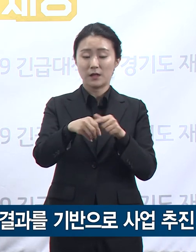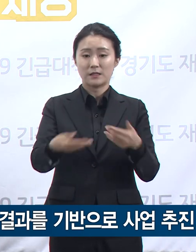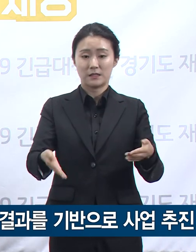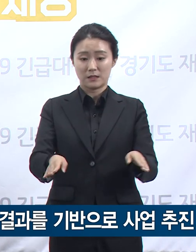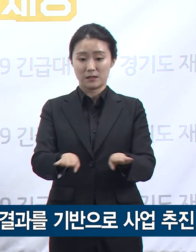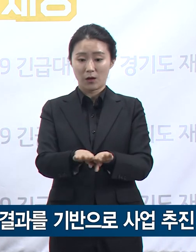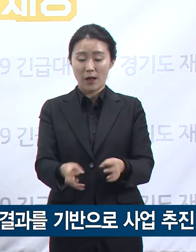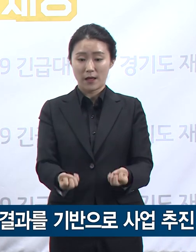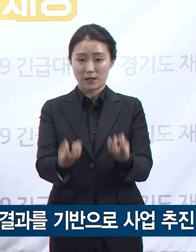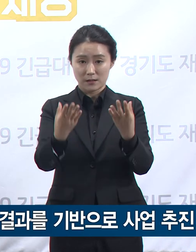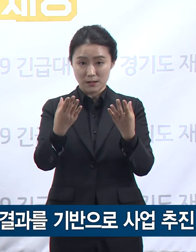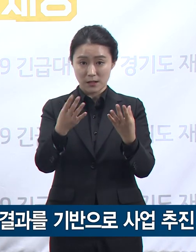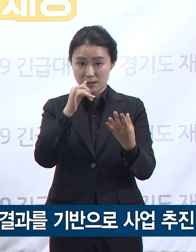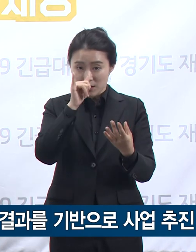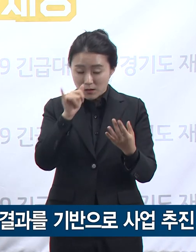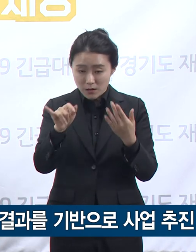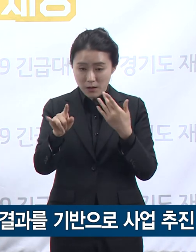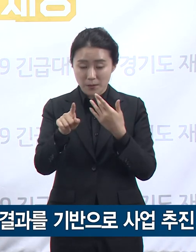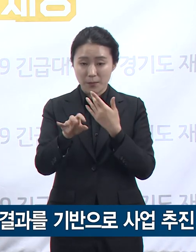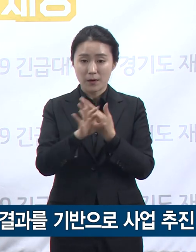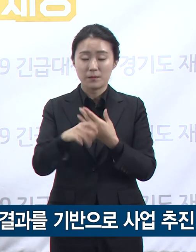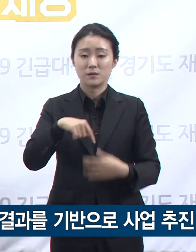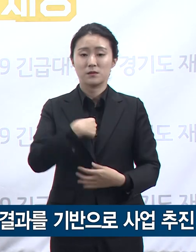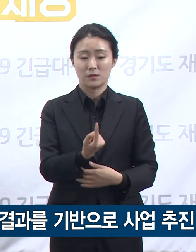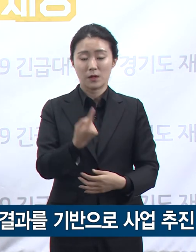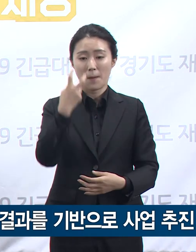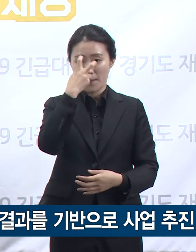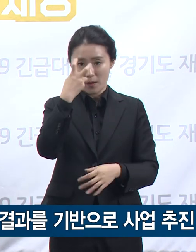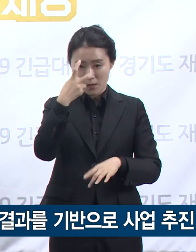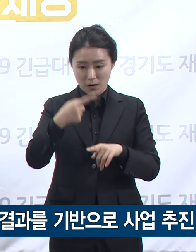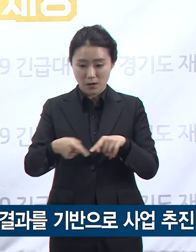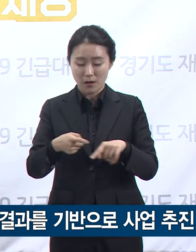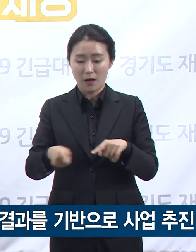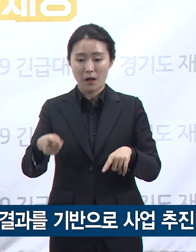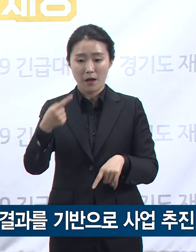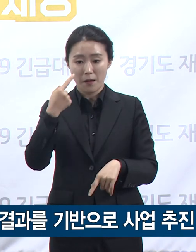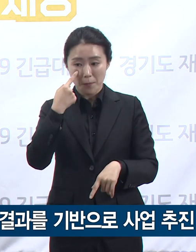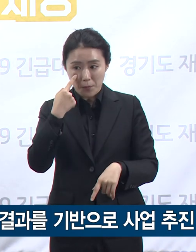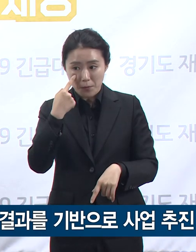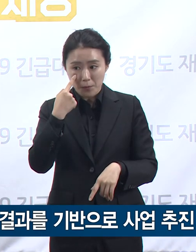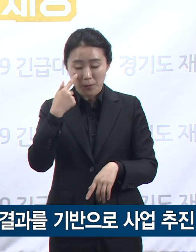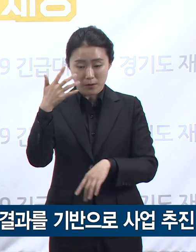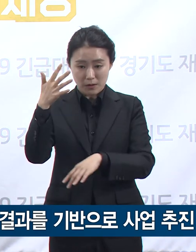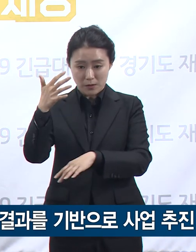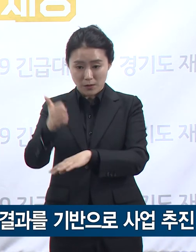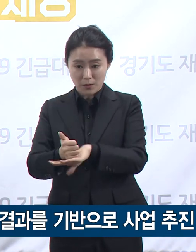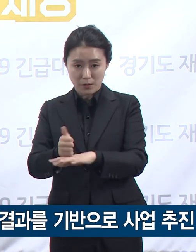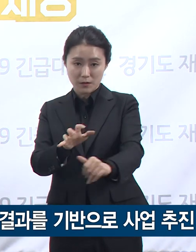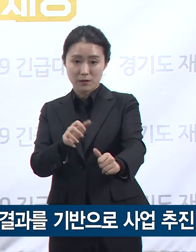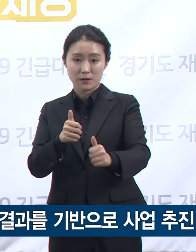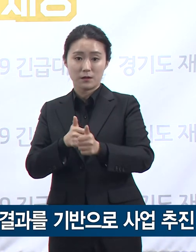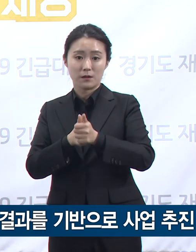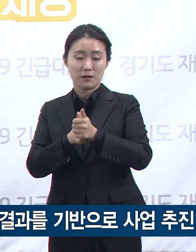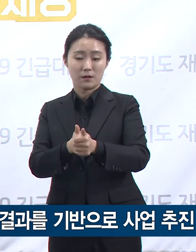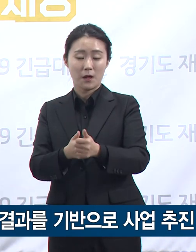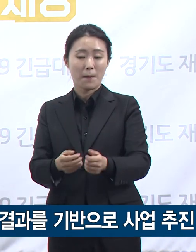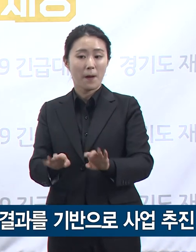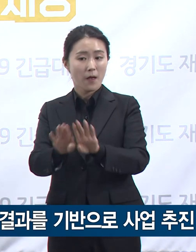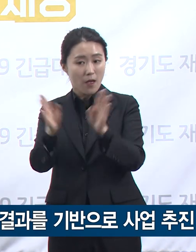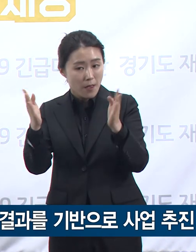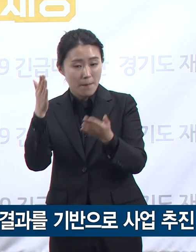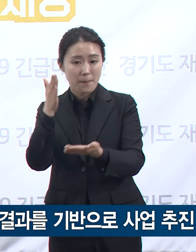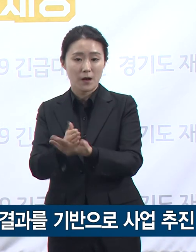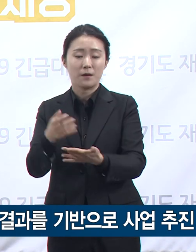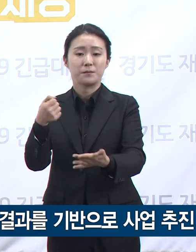자체적으로 실시하고 평가 점수에 따라 개최 여부를 최종 결정하게 됩니다. 최종 개최 여부를 결정하는